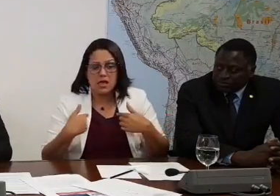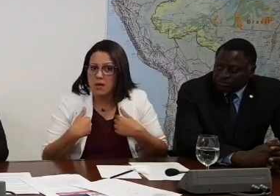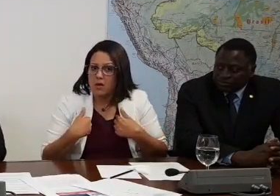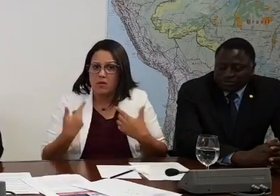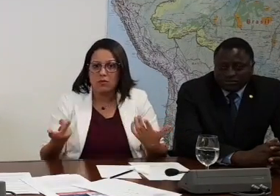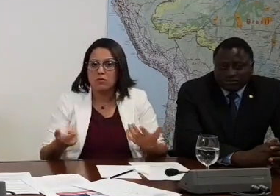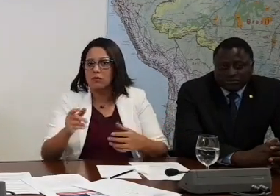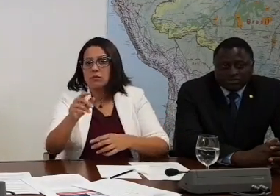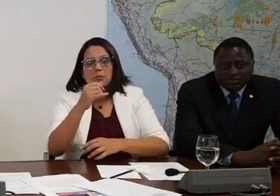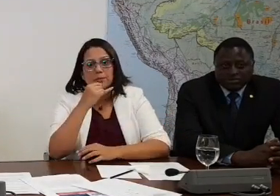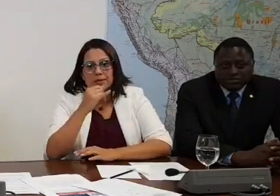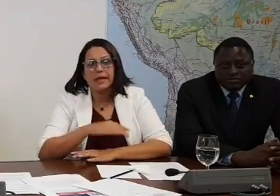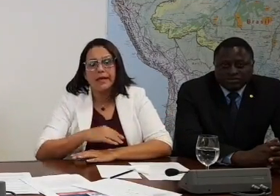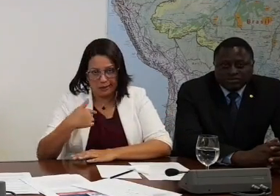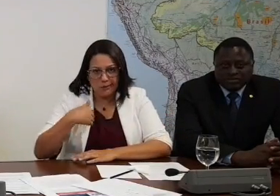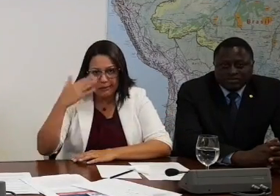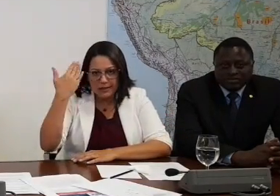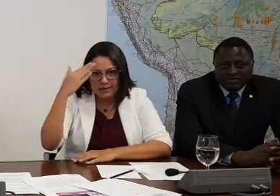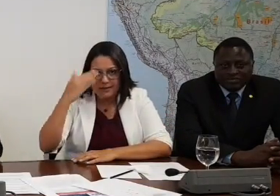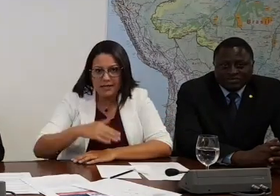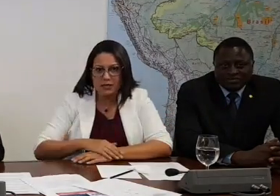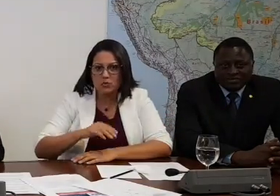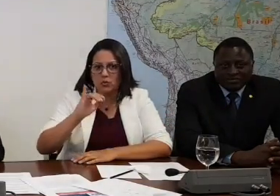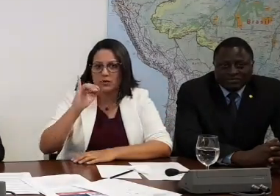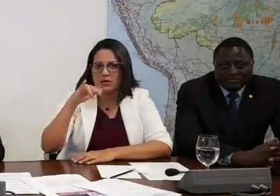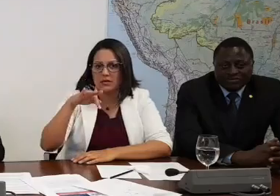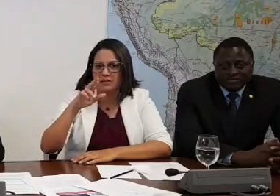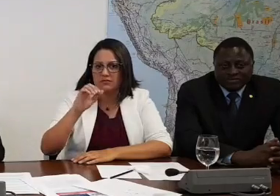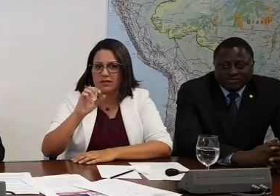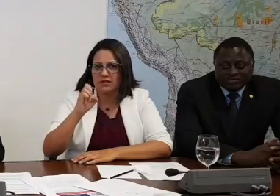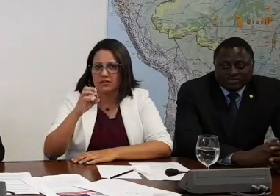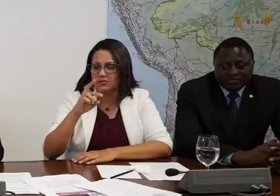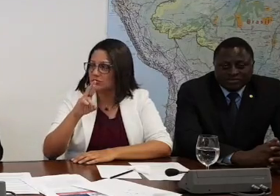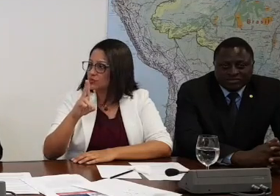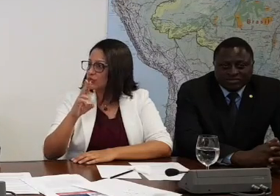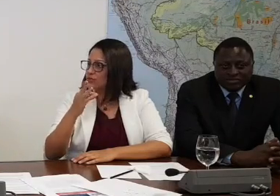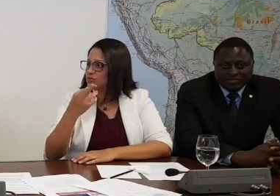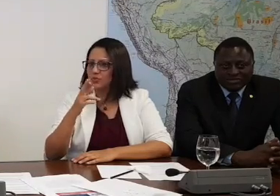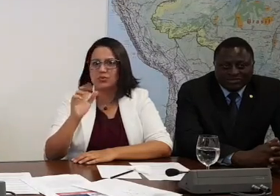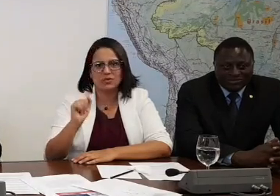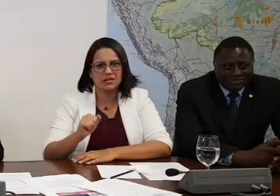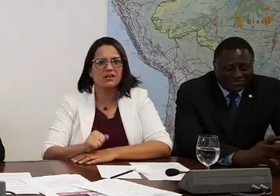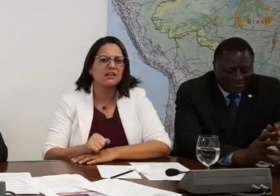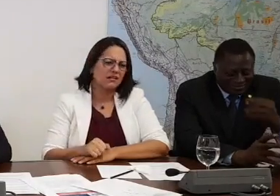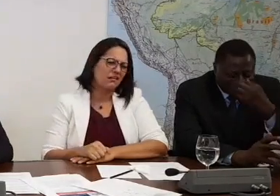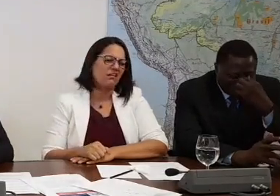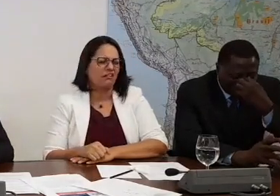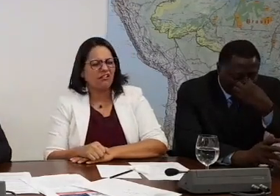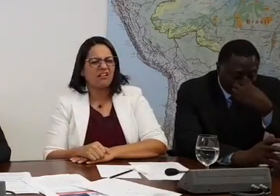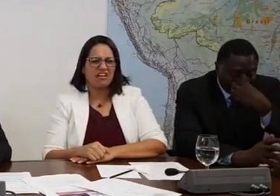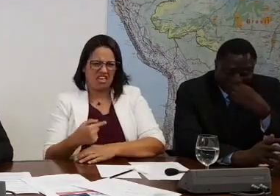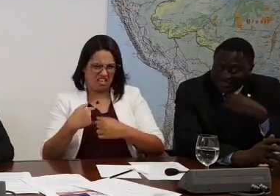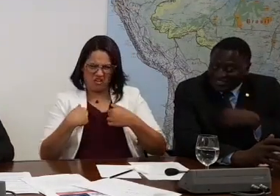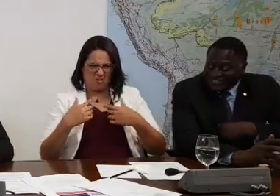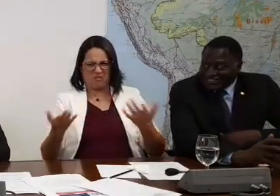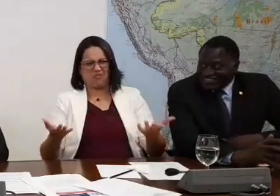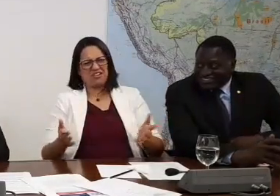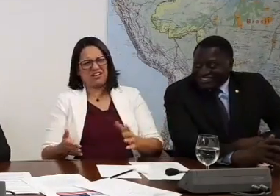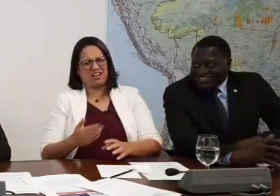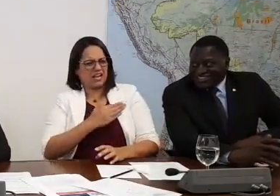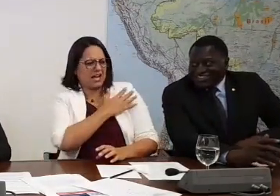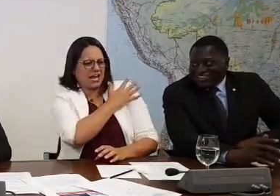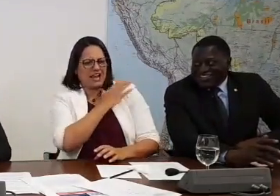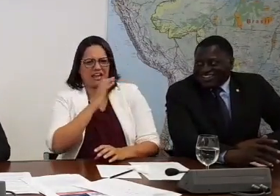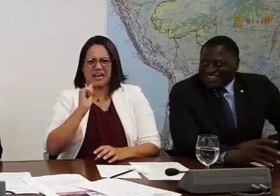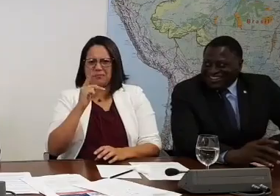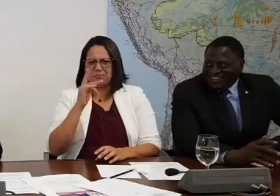né? Me diga uma coisa, eu entendo de infraestrutura? Não, não, não, não. Eu não entendo. Pô, capitão não tem